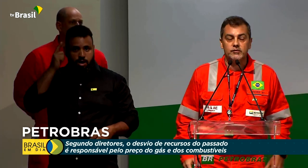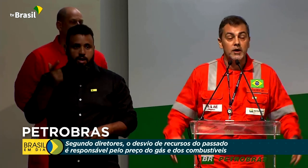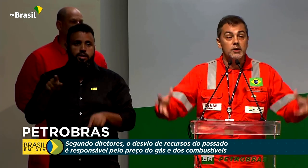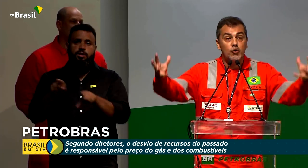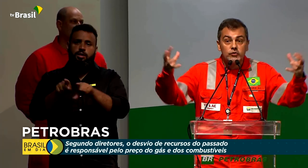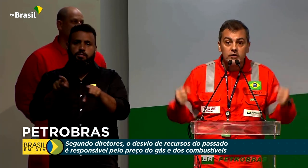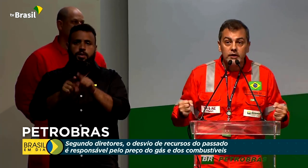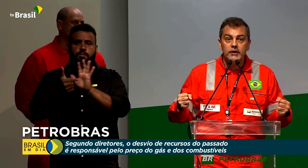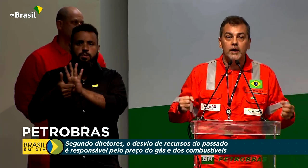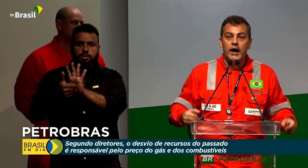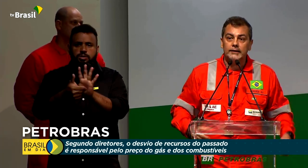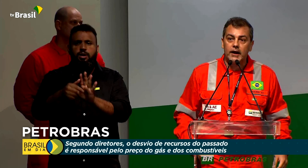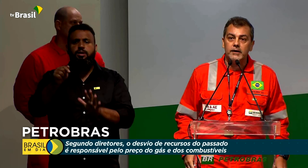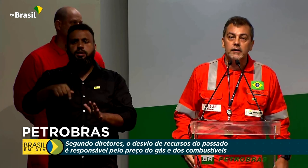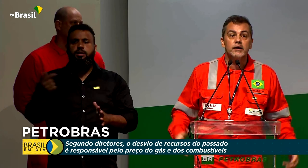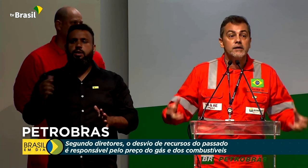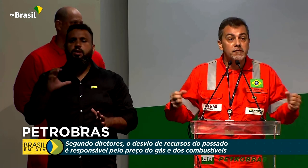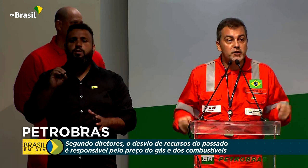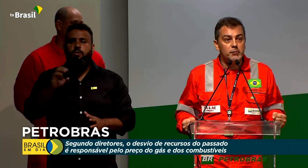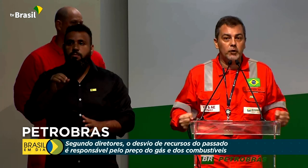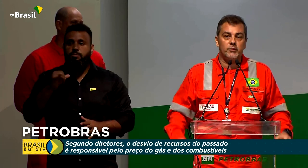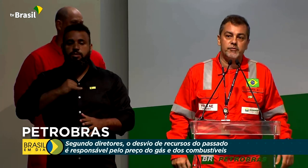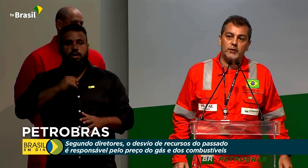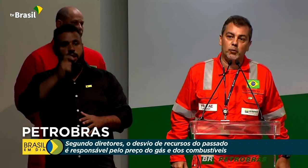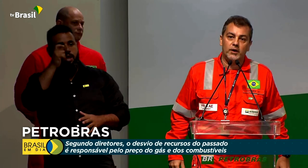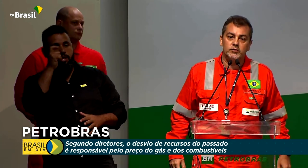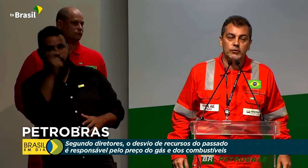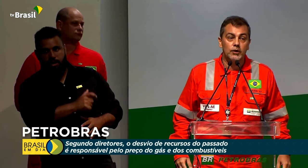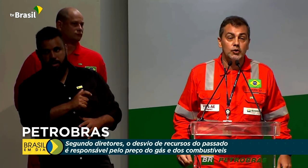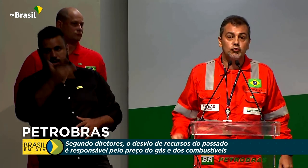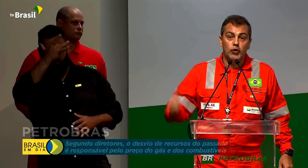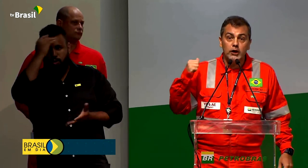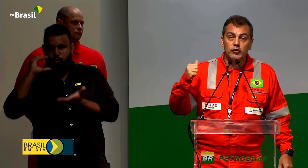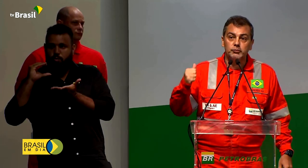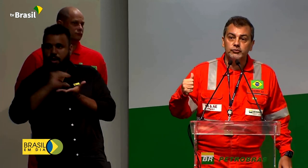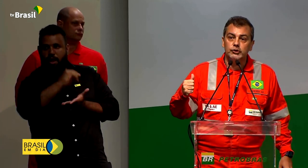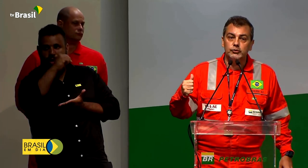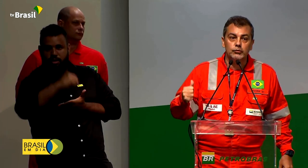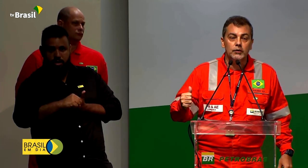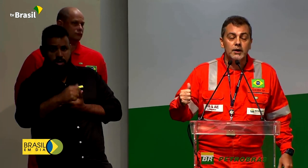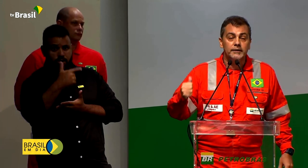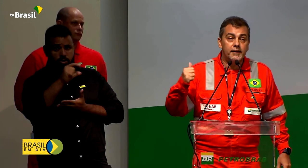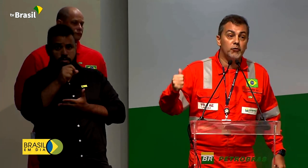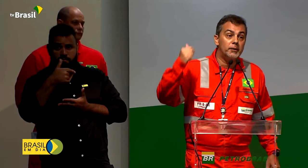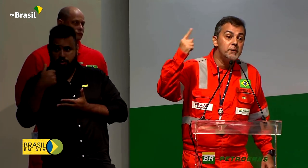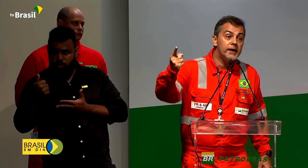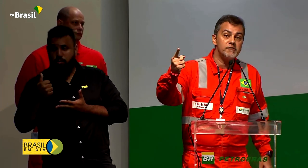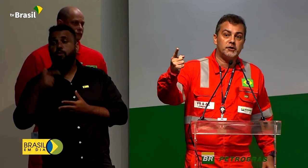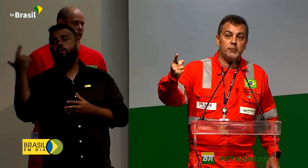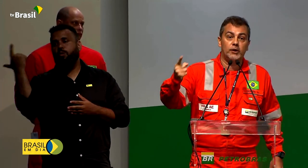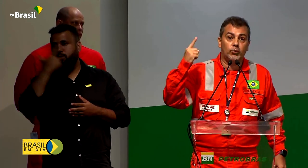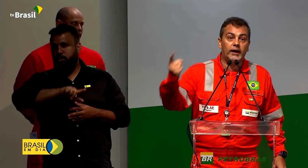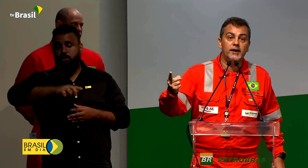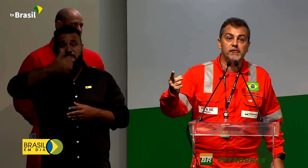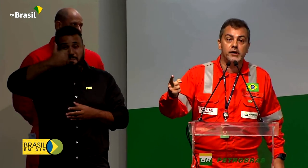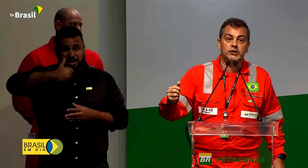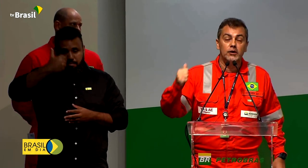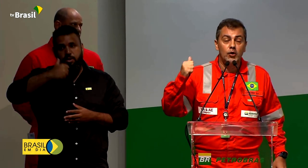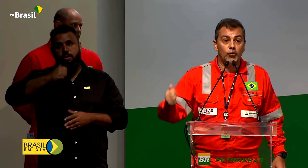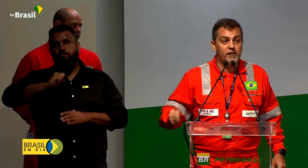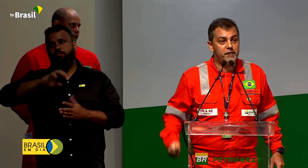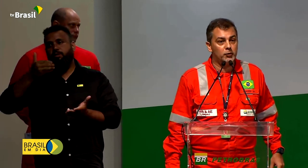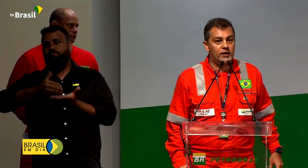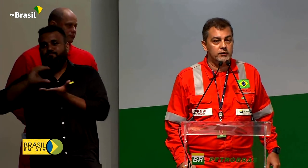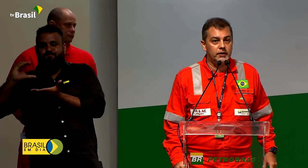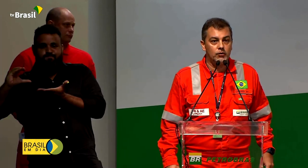fiscais e conseguir atrair investimento privado no Brasil. Só em 2021 teve o primeiro investimento relevante